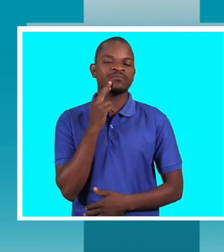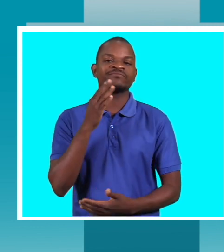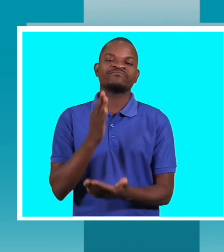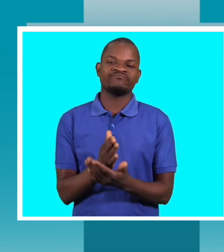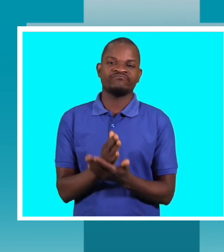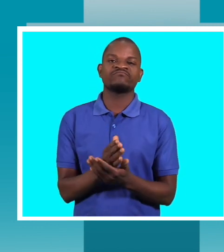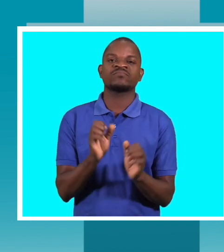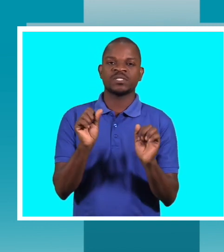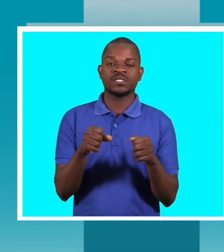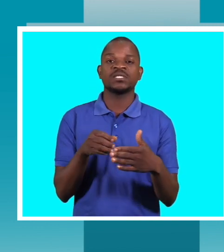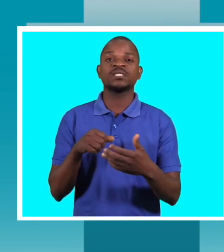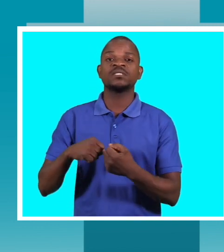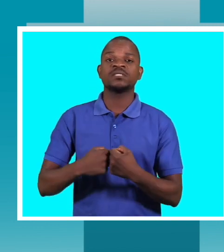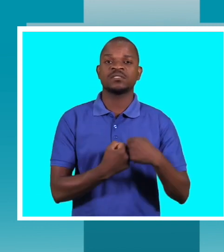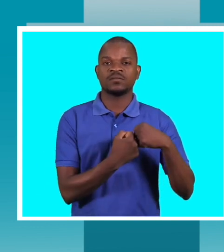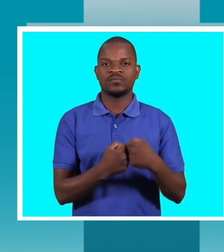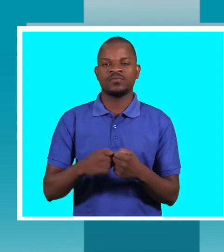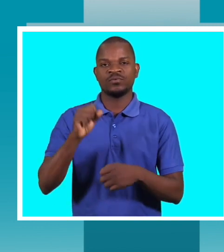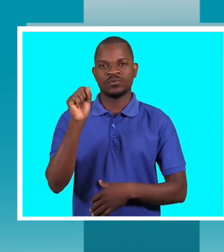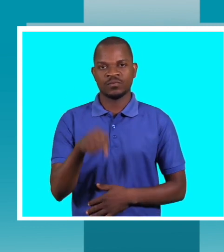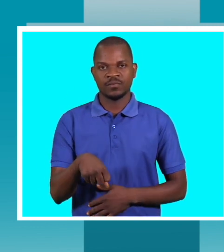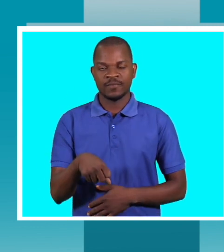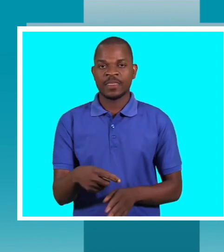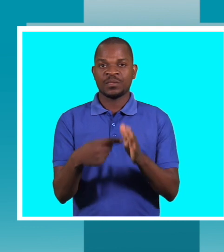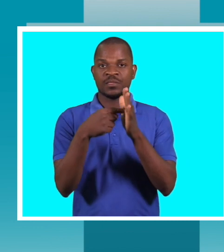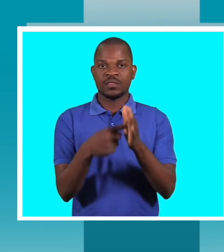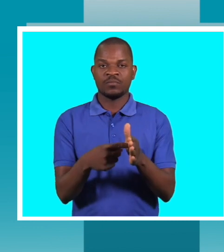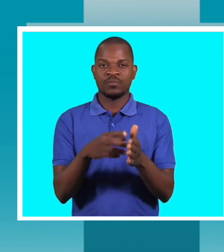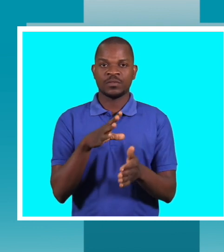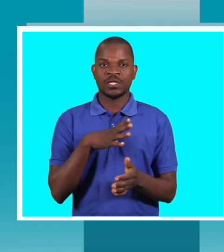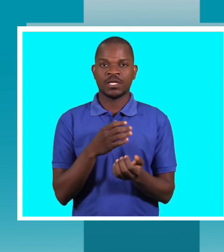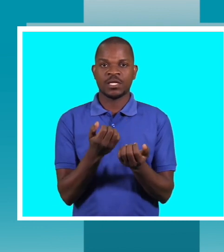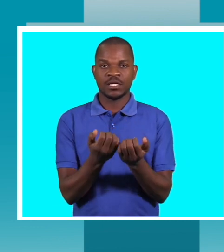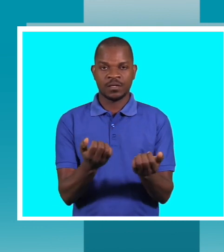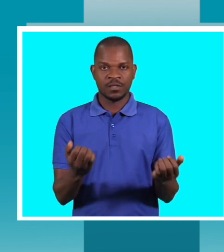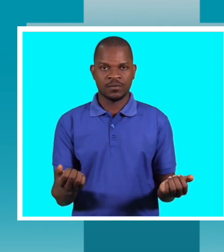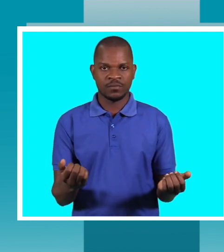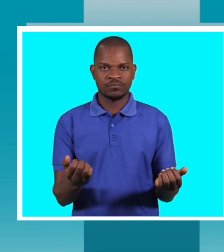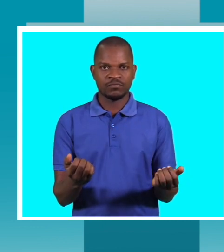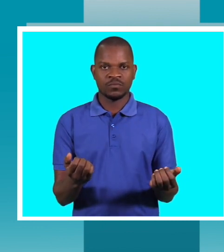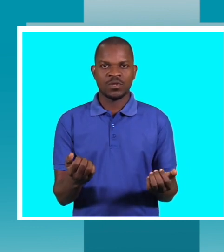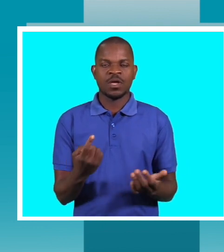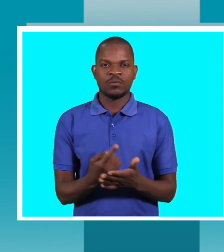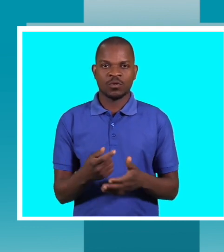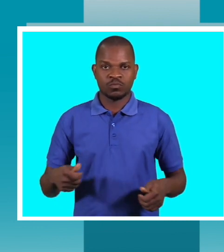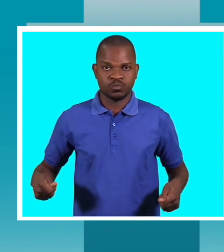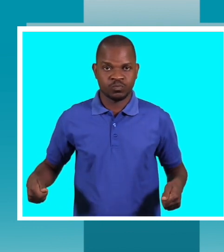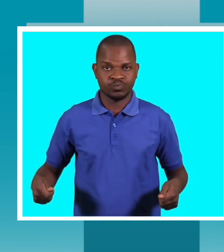grande. Por exemplo, se tem uma criança que tem que levar ela de carinha de lote, é muito